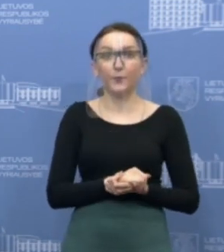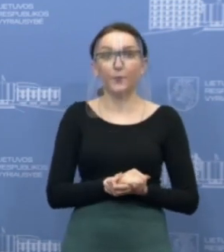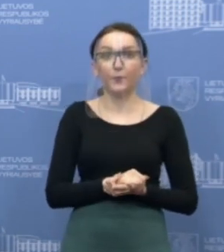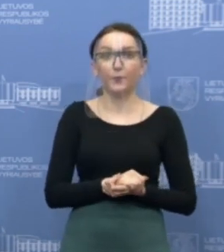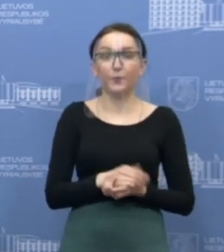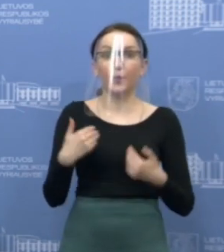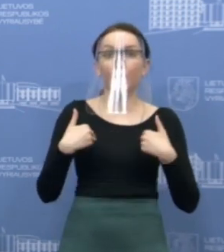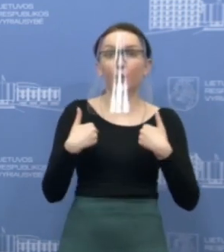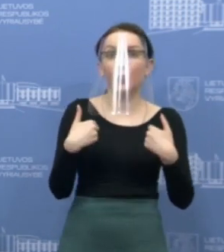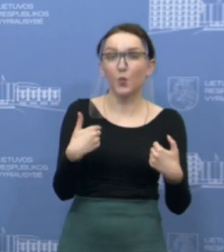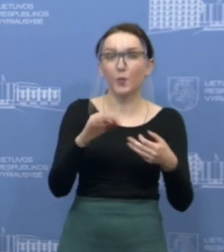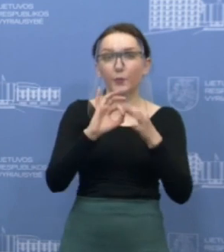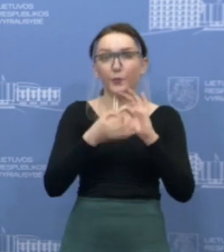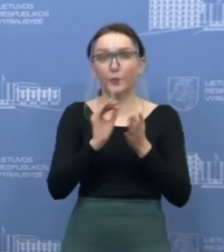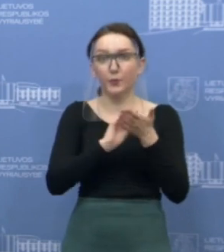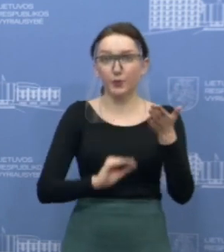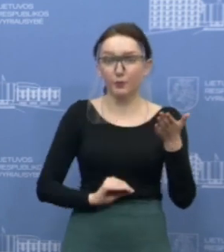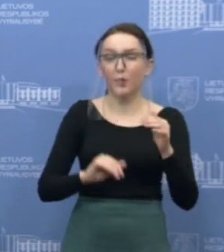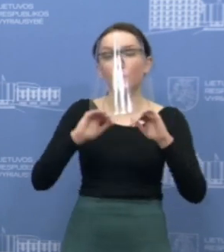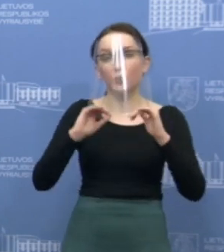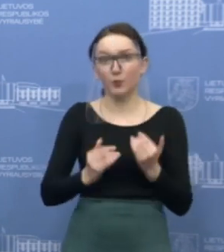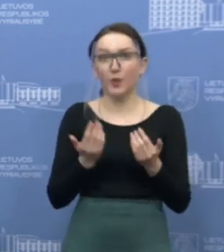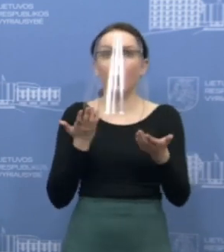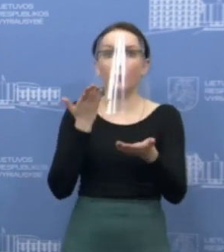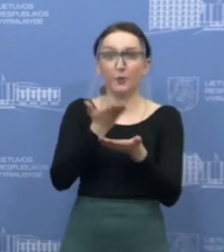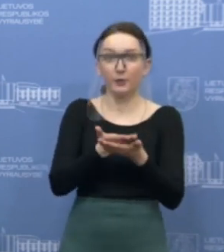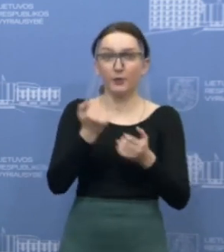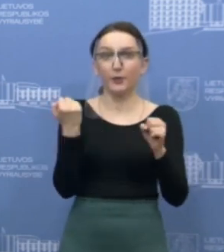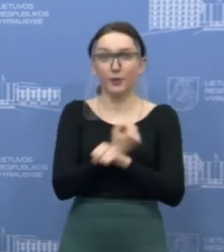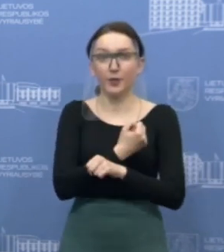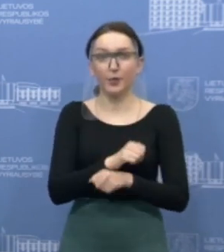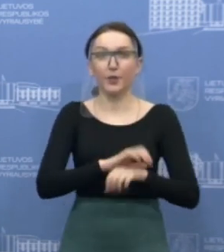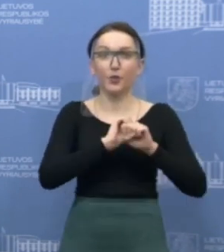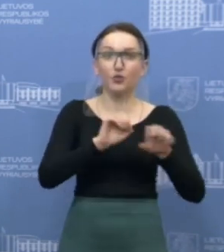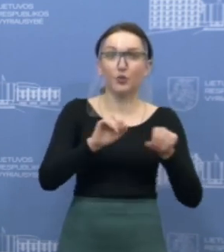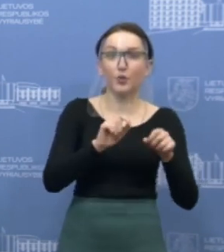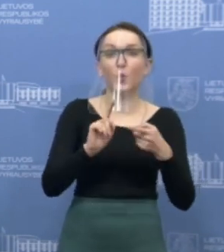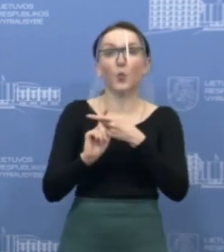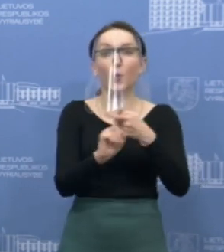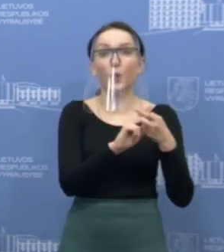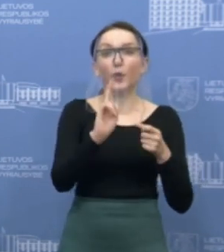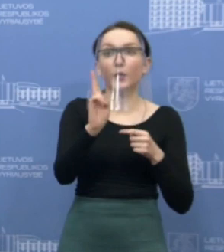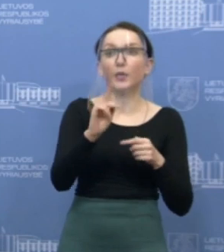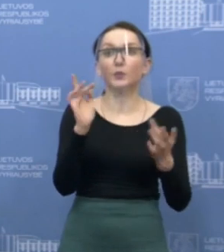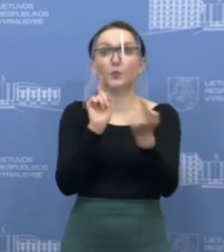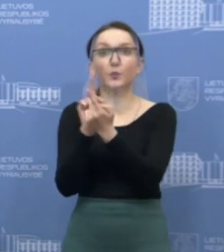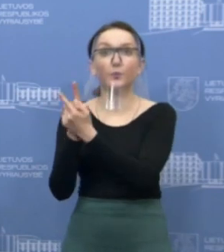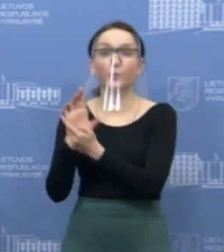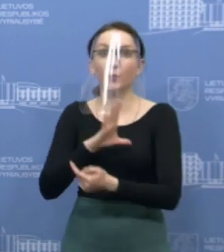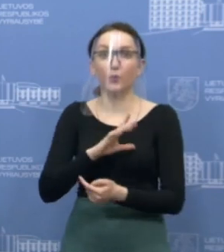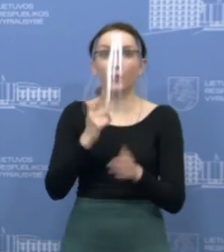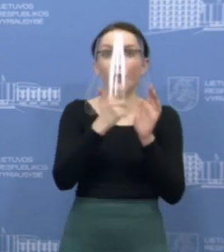rekomendacijos yra išsamios, bet trumpai, tai turėtų būti išaiškinti visi užsikrėtusių asmens kontaktai,